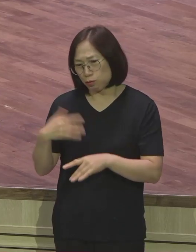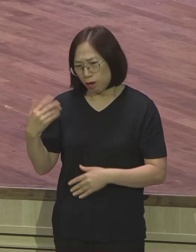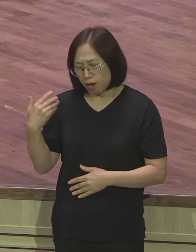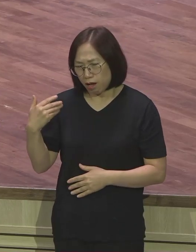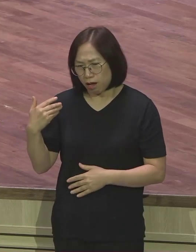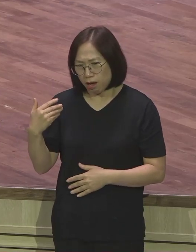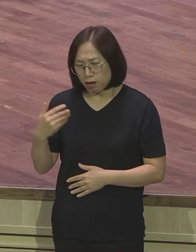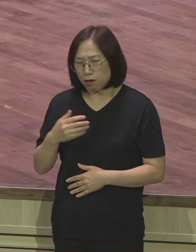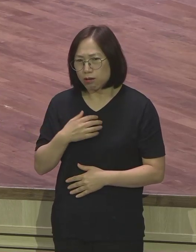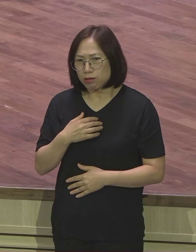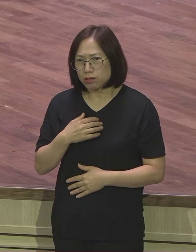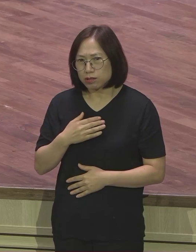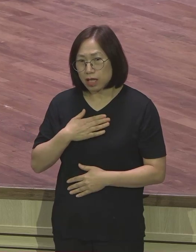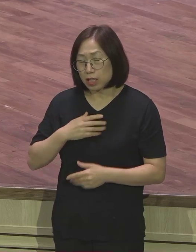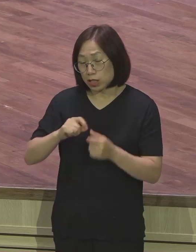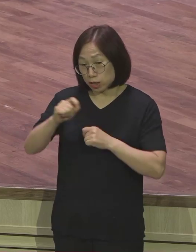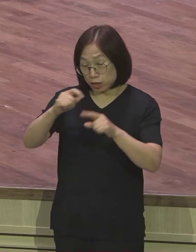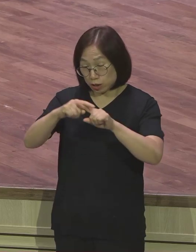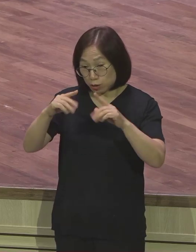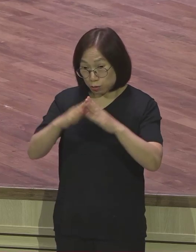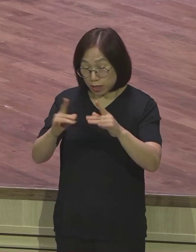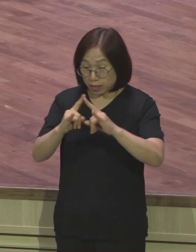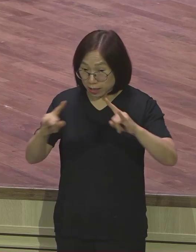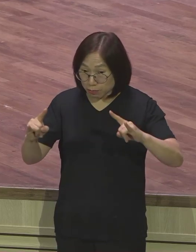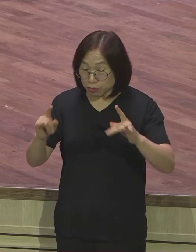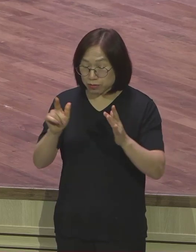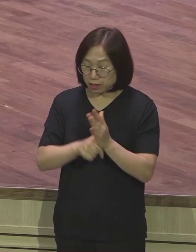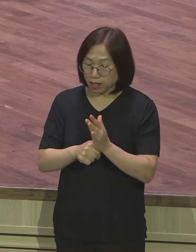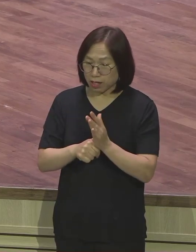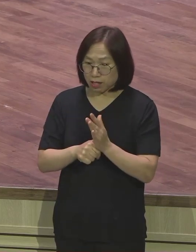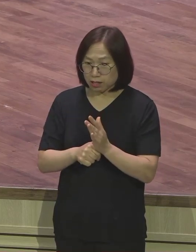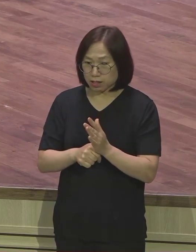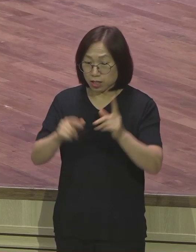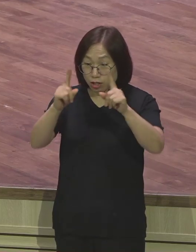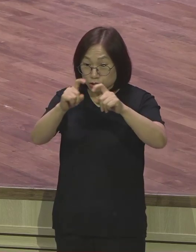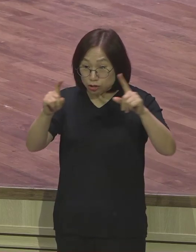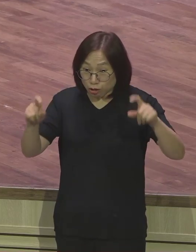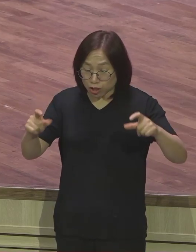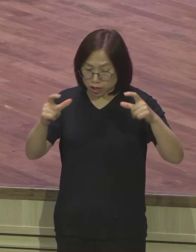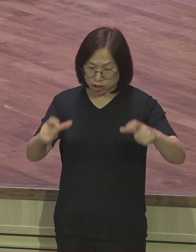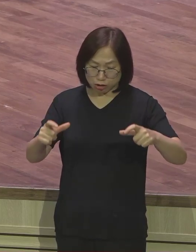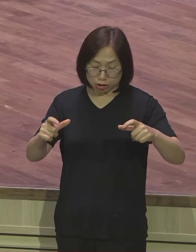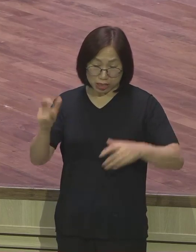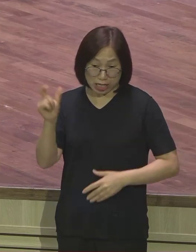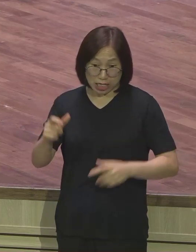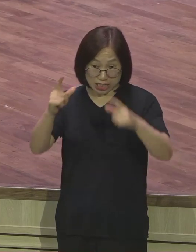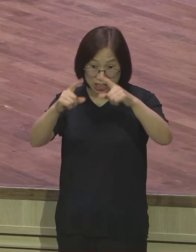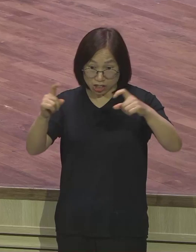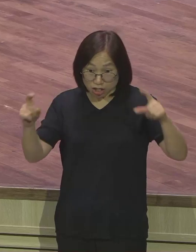저도 지교회 캠퍼하면서 아까 말씀드렸던 용문사, 용궁사 그러니까 지역에서 좀 세다는 절간 점집